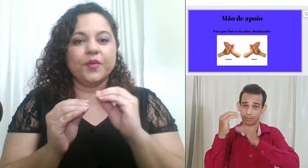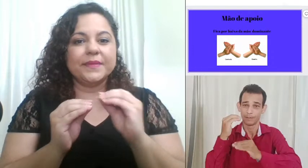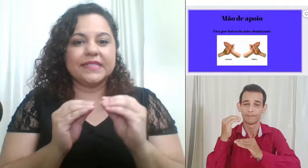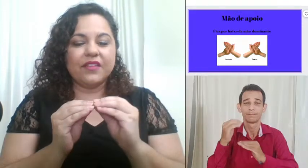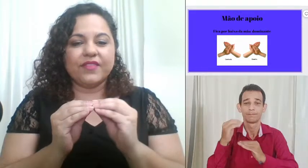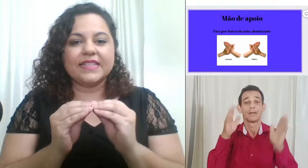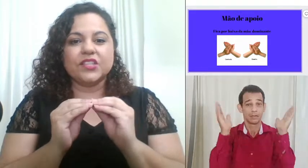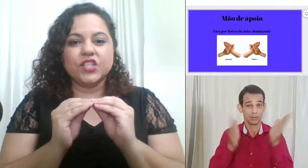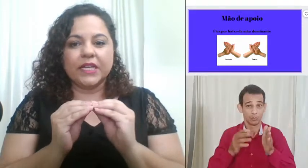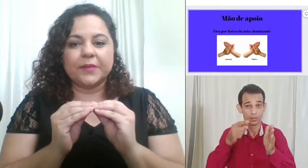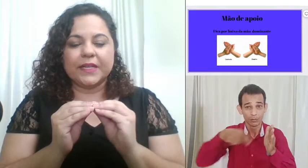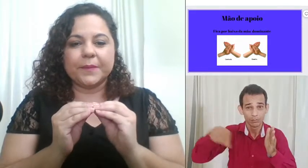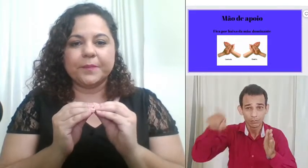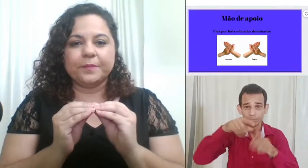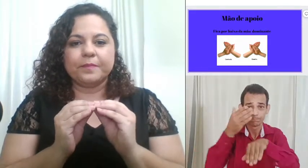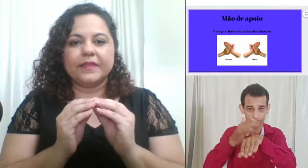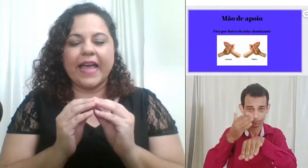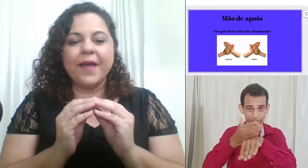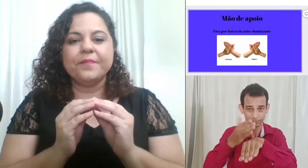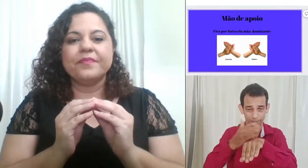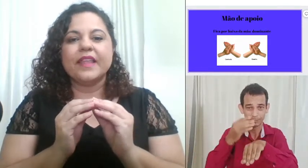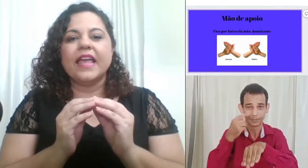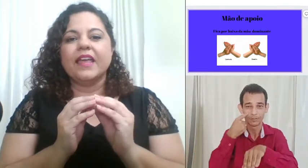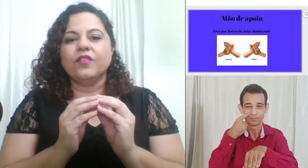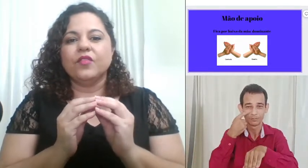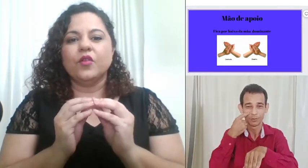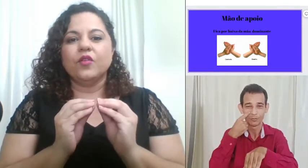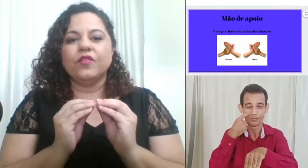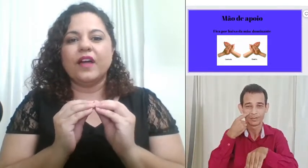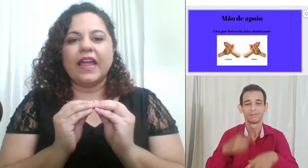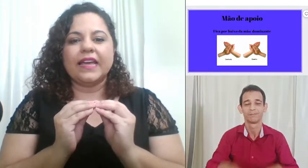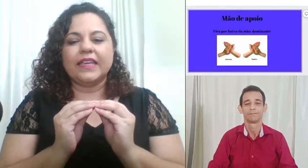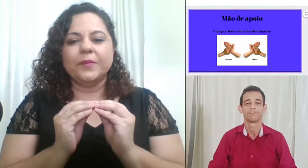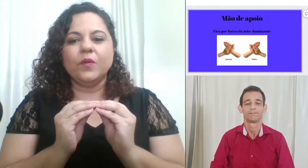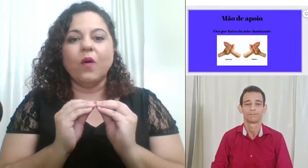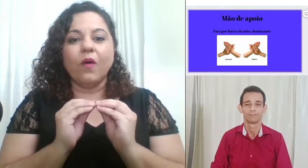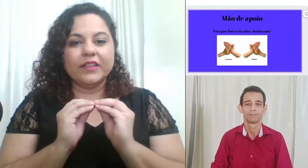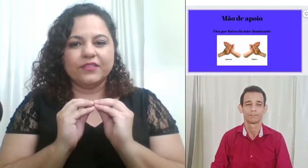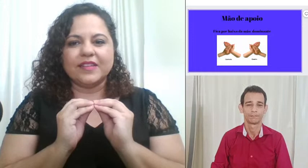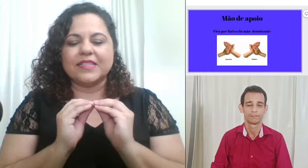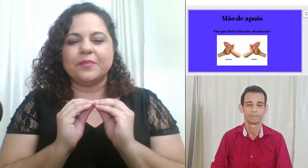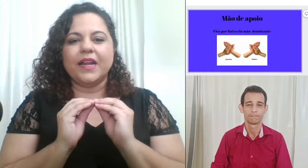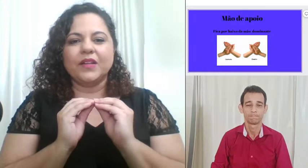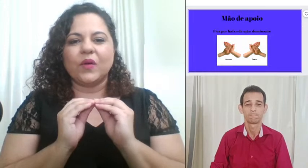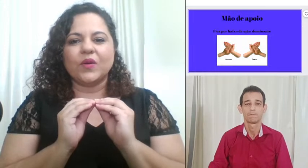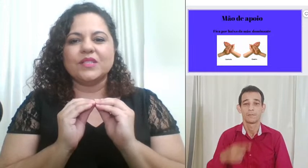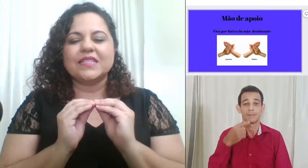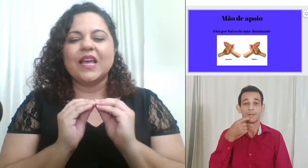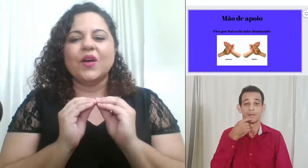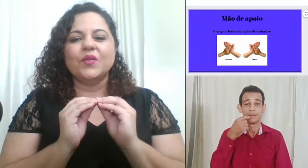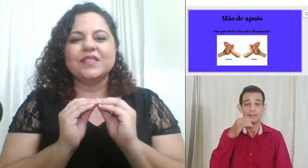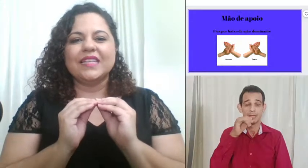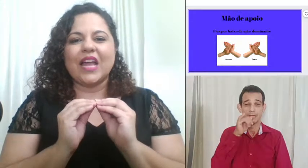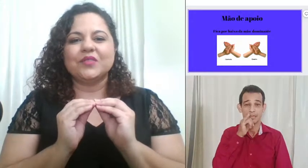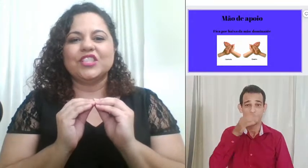observar essa dinâmica tá eu vou falar aqui para o Rony fazer para nós o sinal de